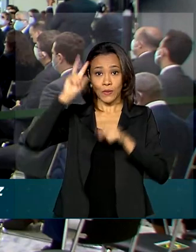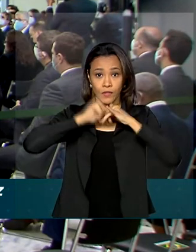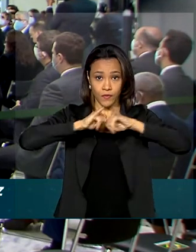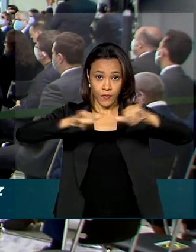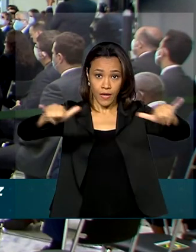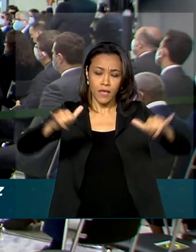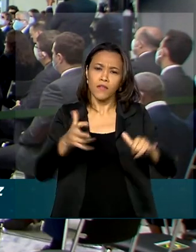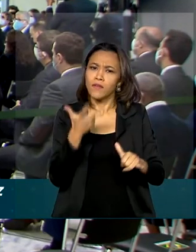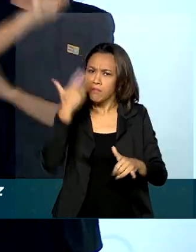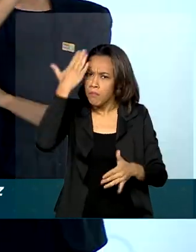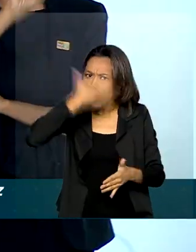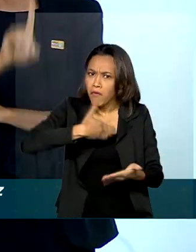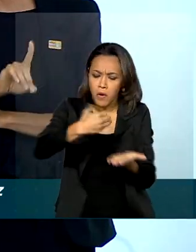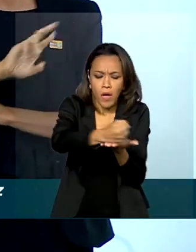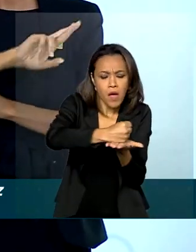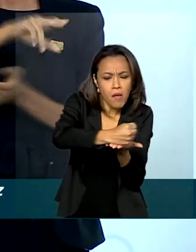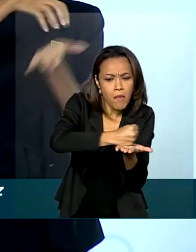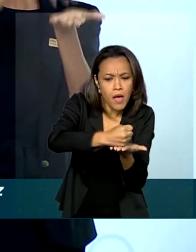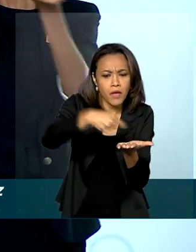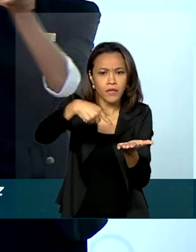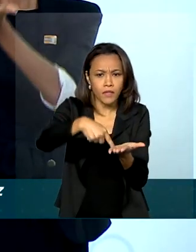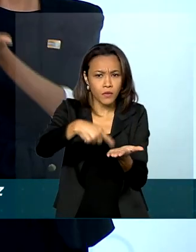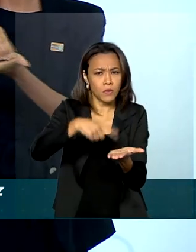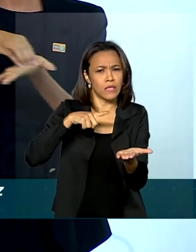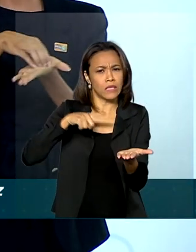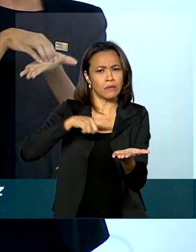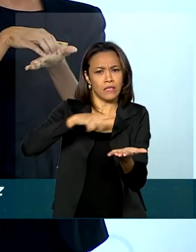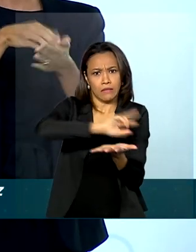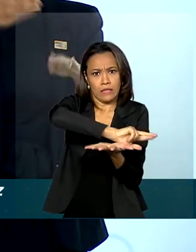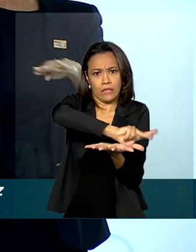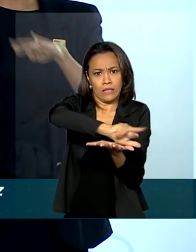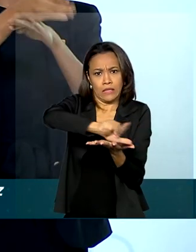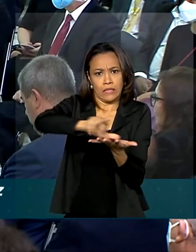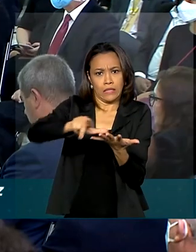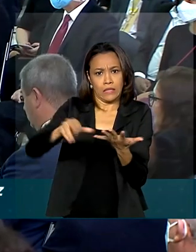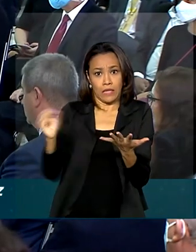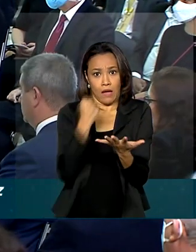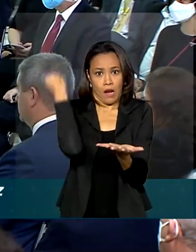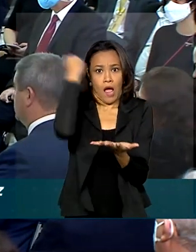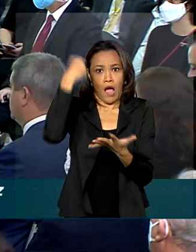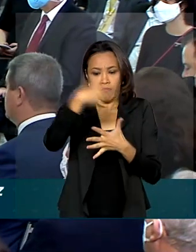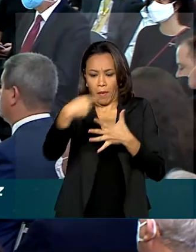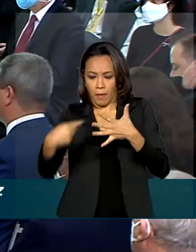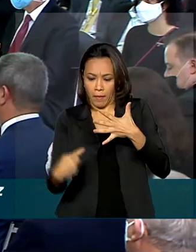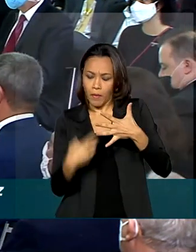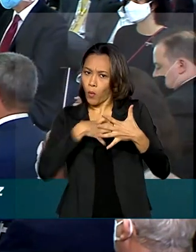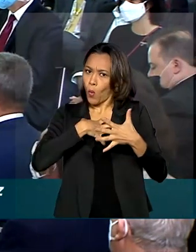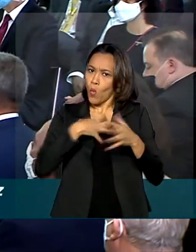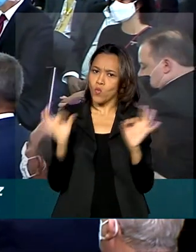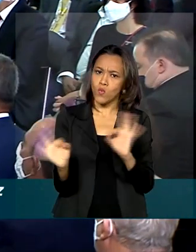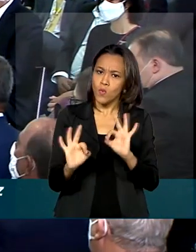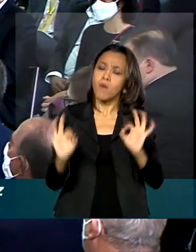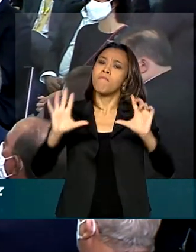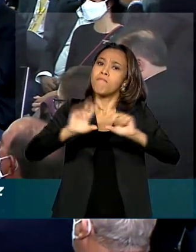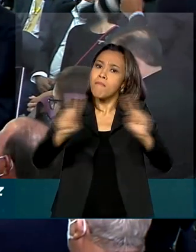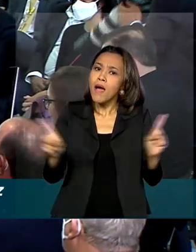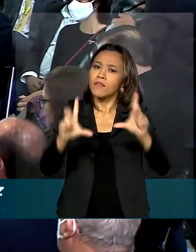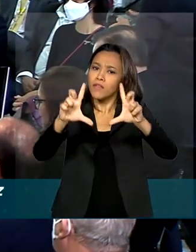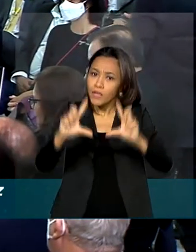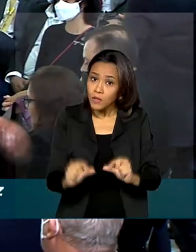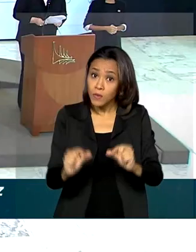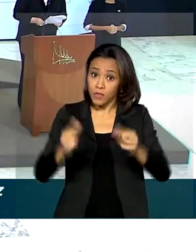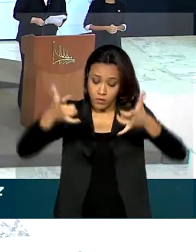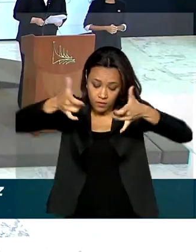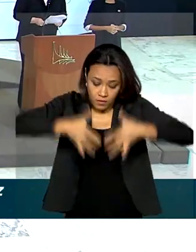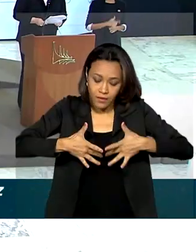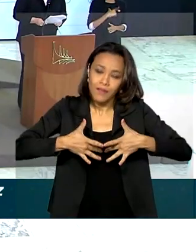revelaram que o medicamento não apresentou reações adversas graves nos pacientes, mas foi capaz de diminuir a carga